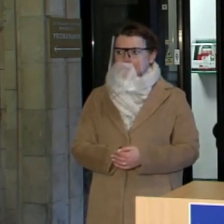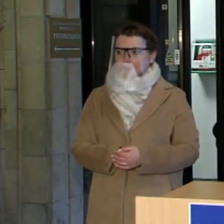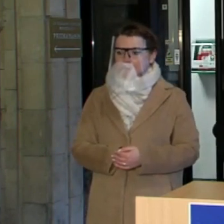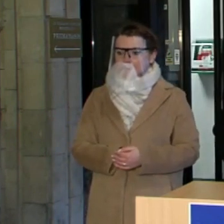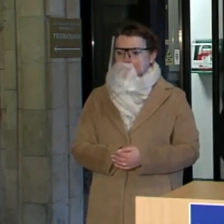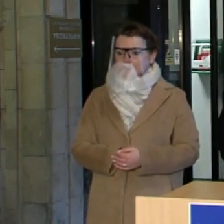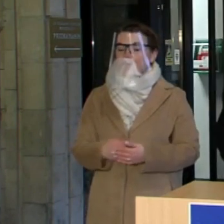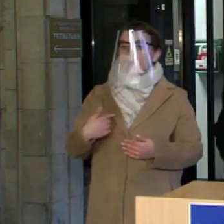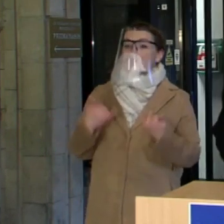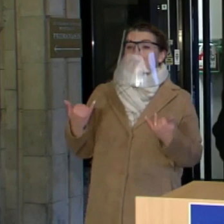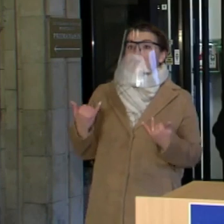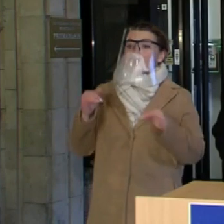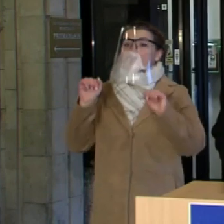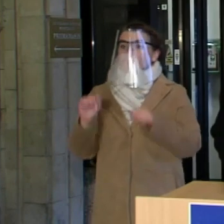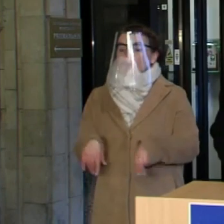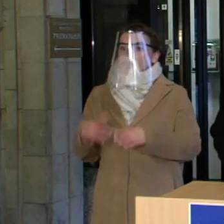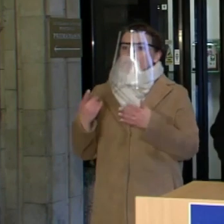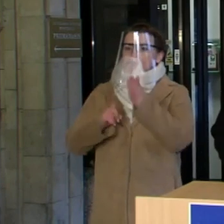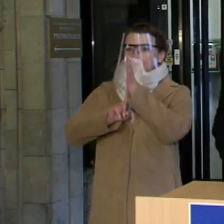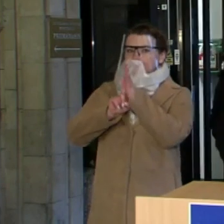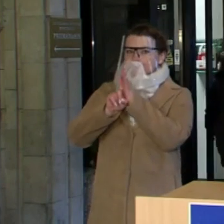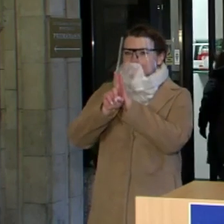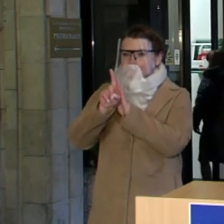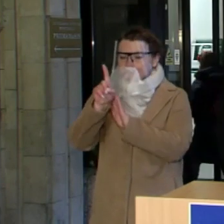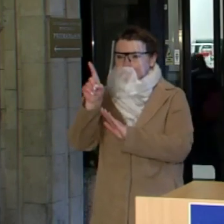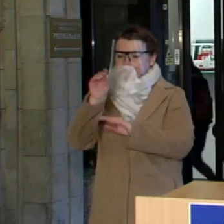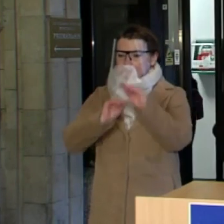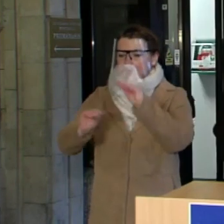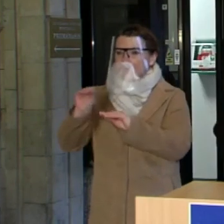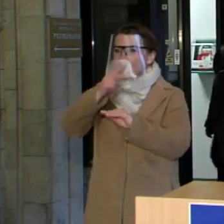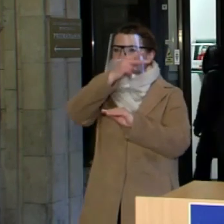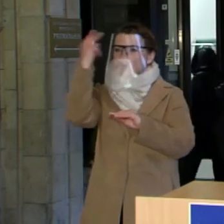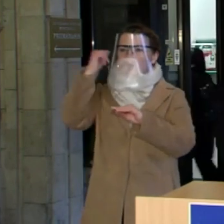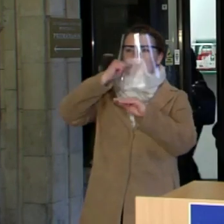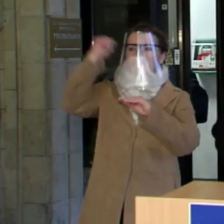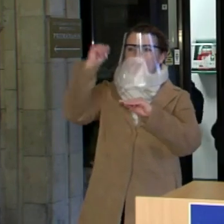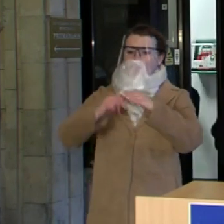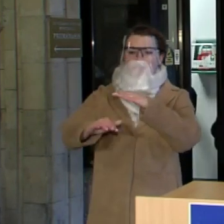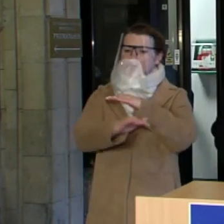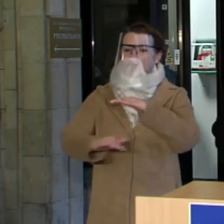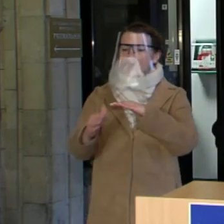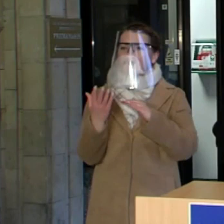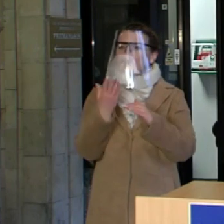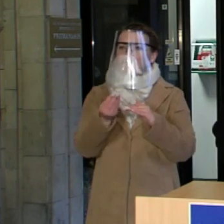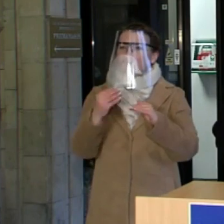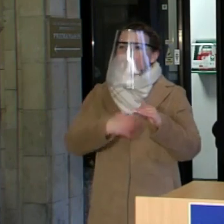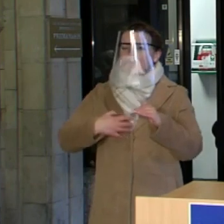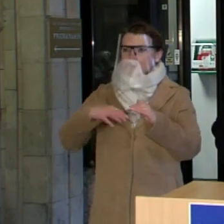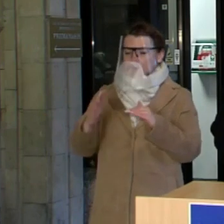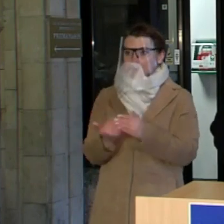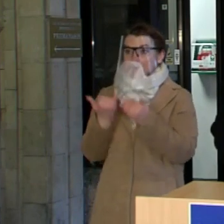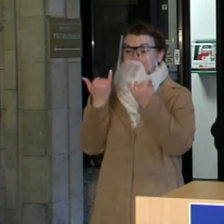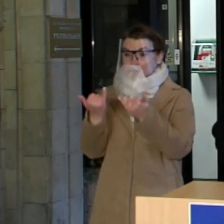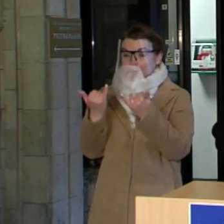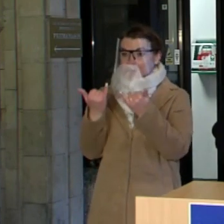tokių būdų mes galime paplauti tuos pamatus, ant kuriuos stovi Lietuvos demokratinė sistema. Ir šiandien aš